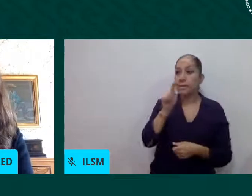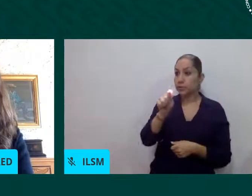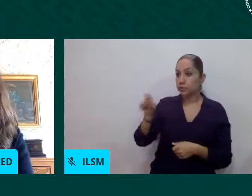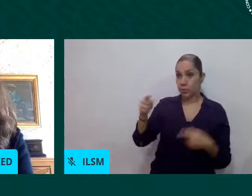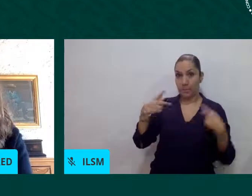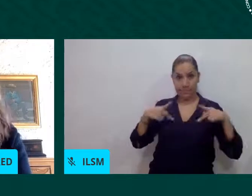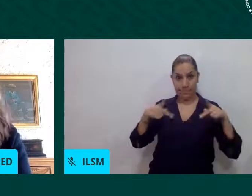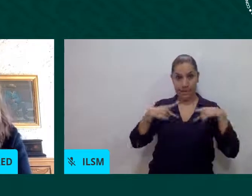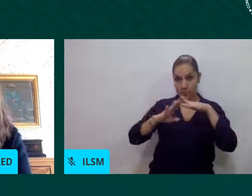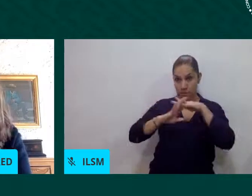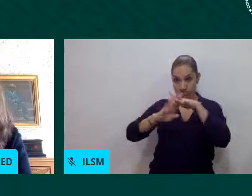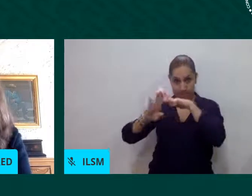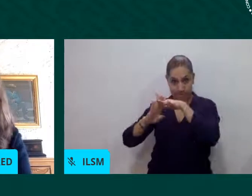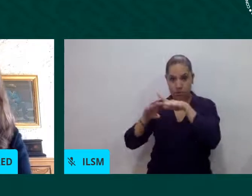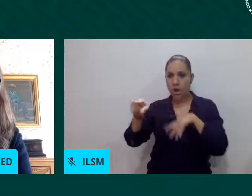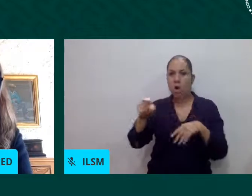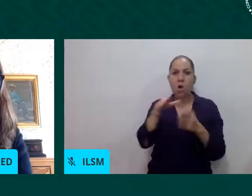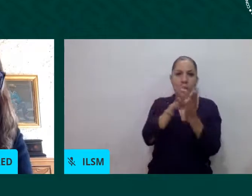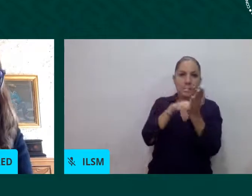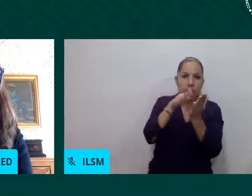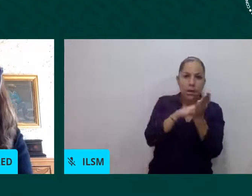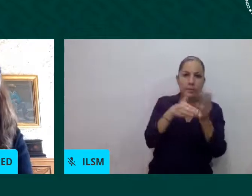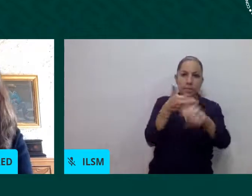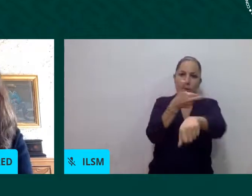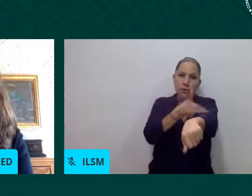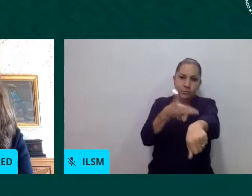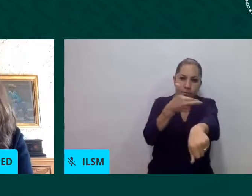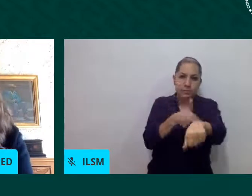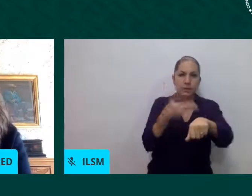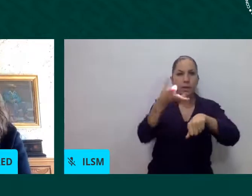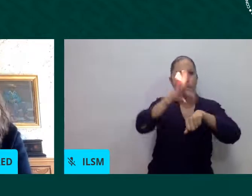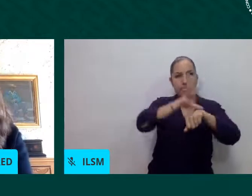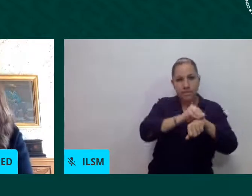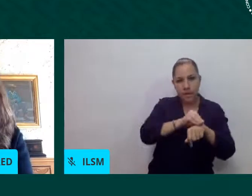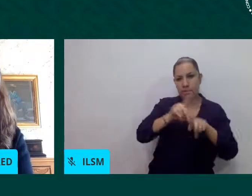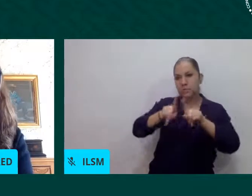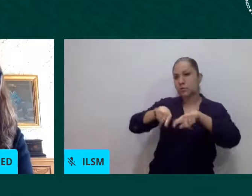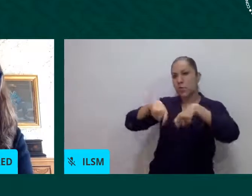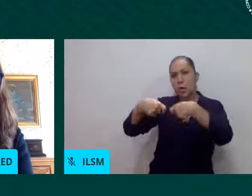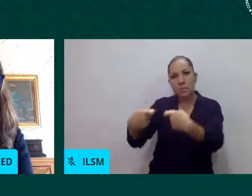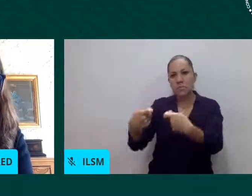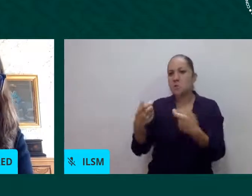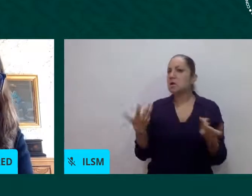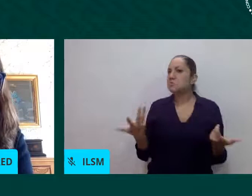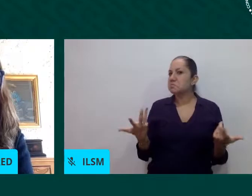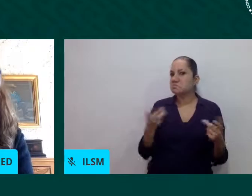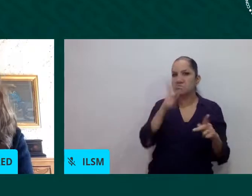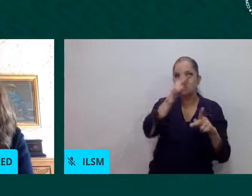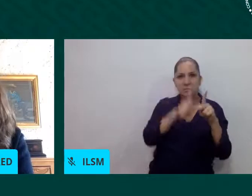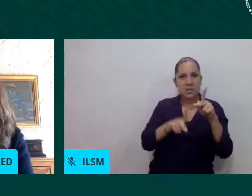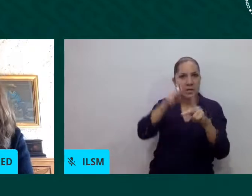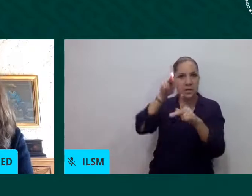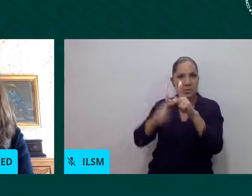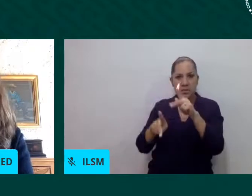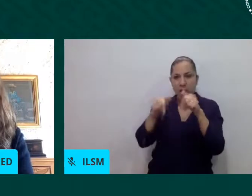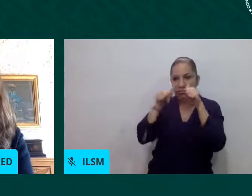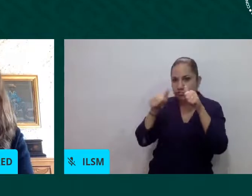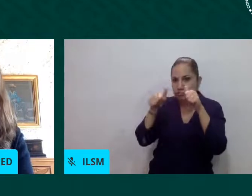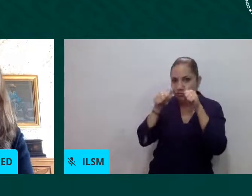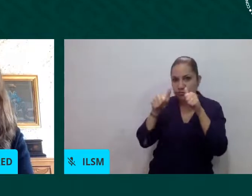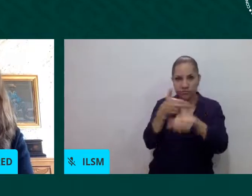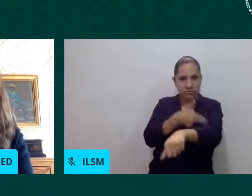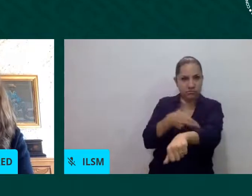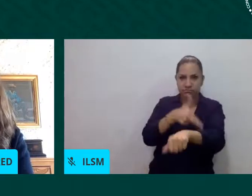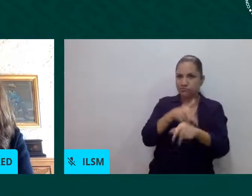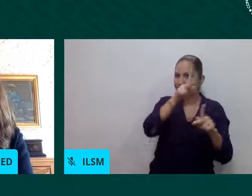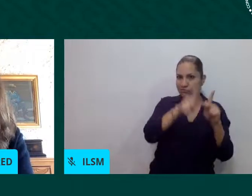servicios que se tuvieron que suspender debido a la pandemia. Hubo poco acceso o hay poco acceso a la información. No se cuentan con redes